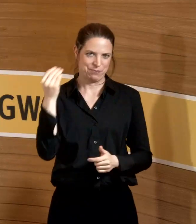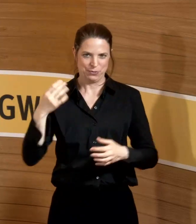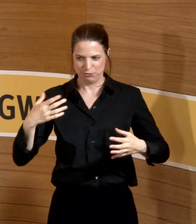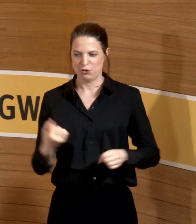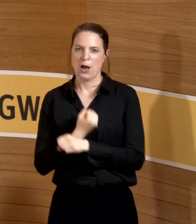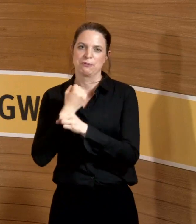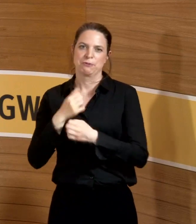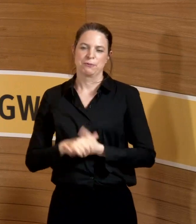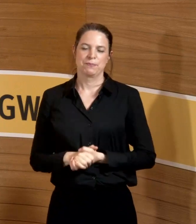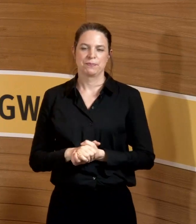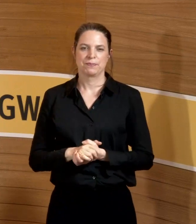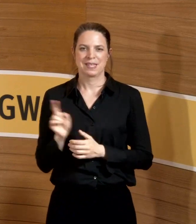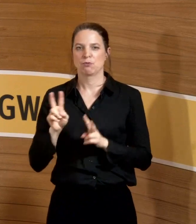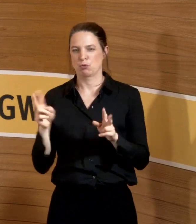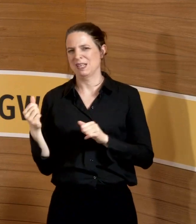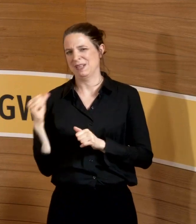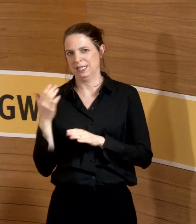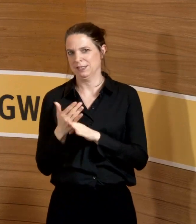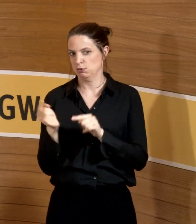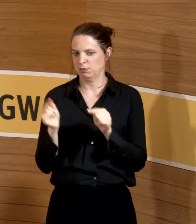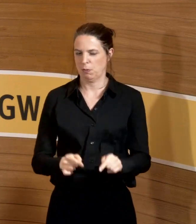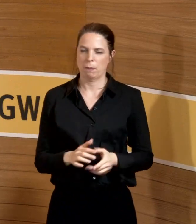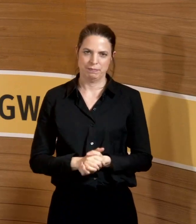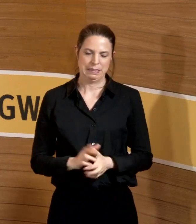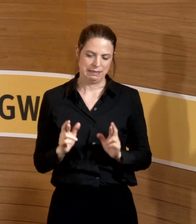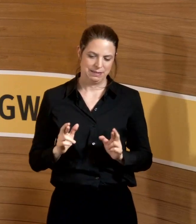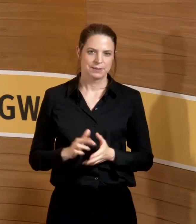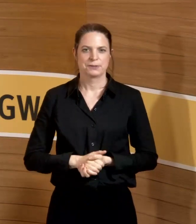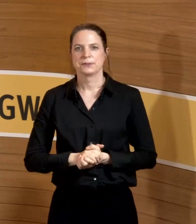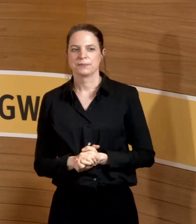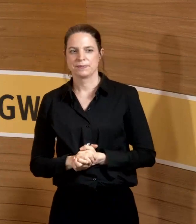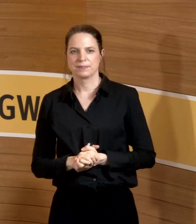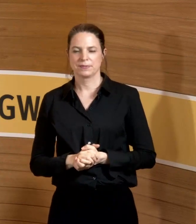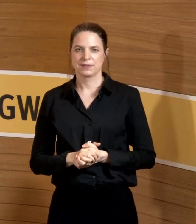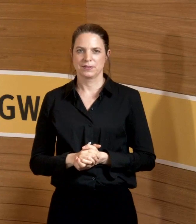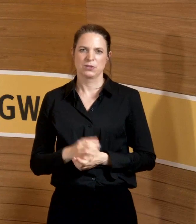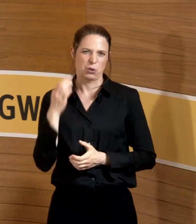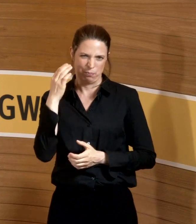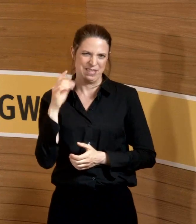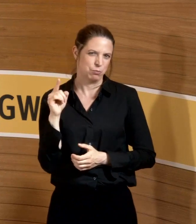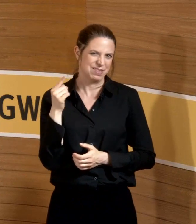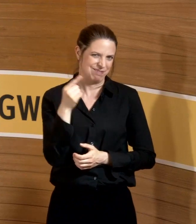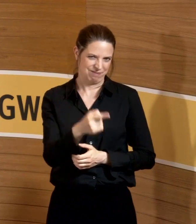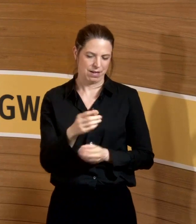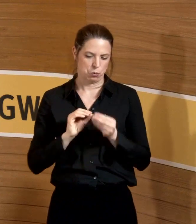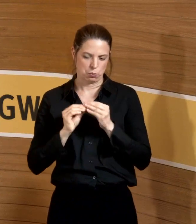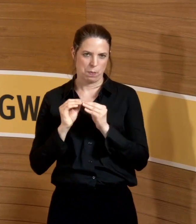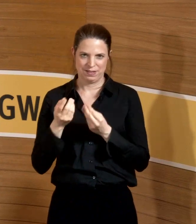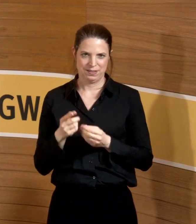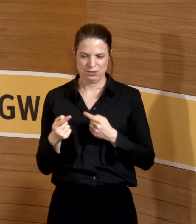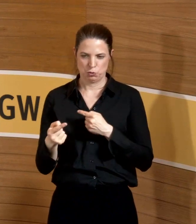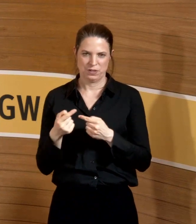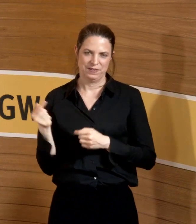hat. Sie ist vorsichtshalber gestern schon angereist, sonst wäre das aus München ja auch ein bisschen kompliziert.